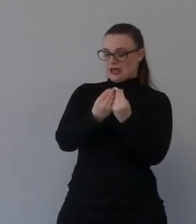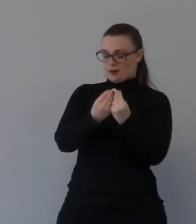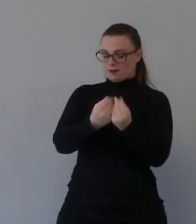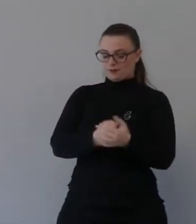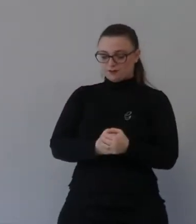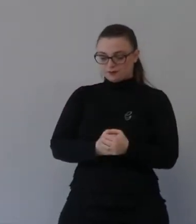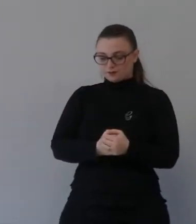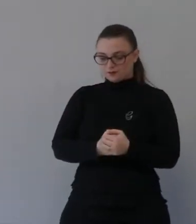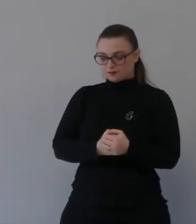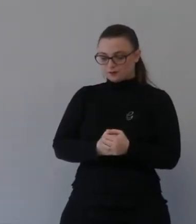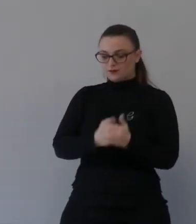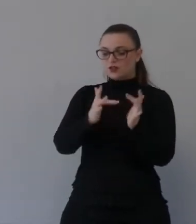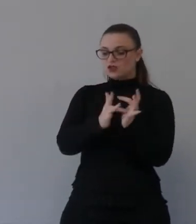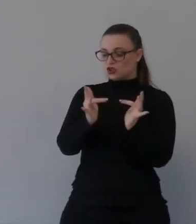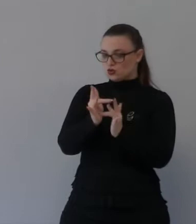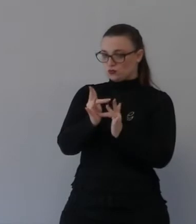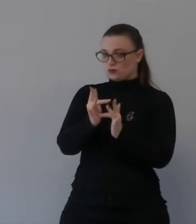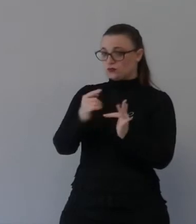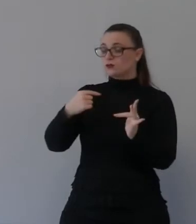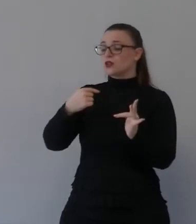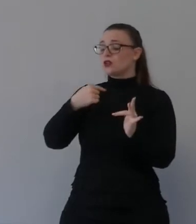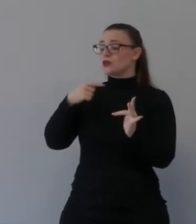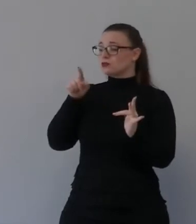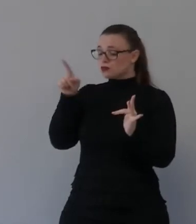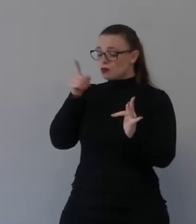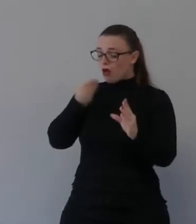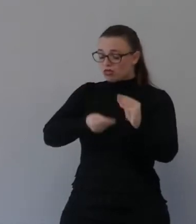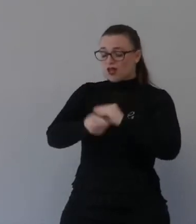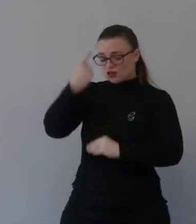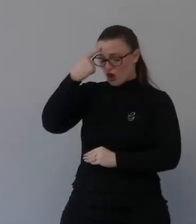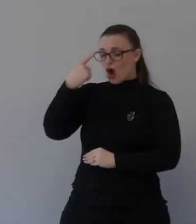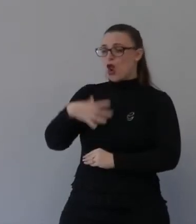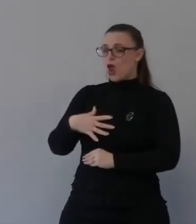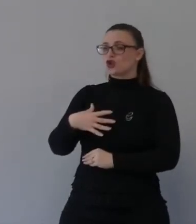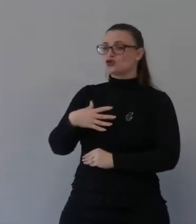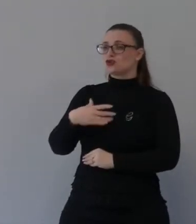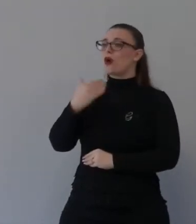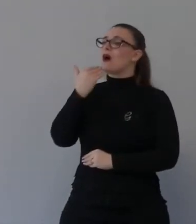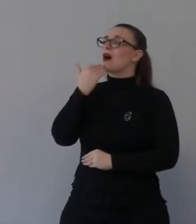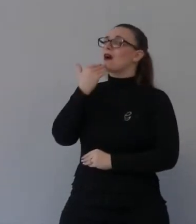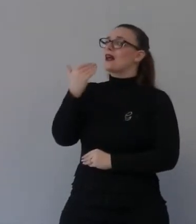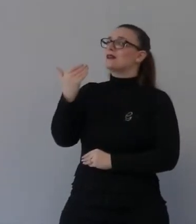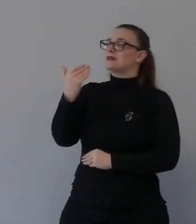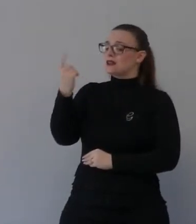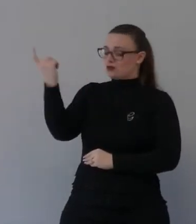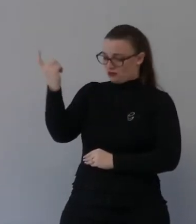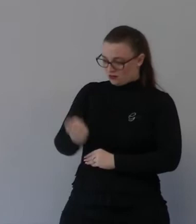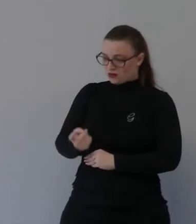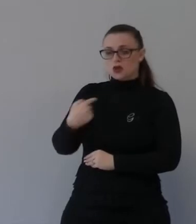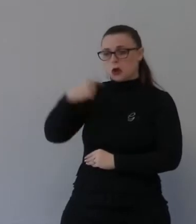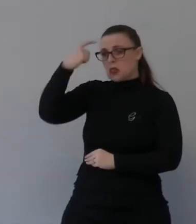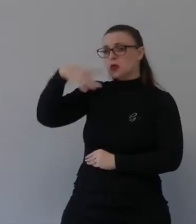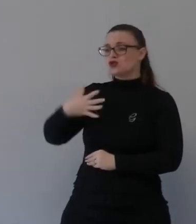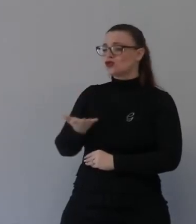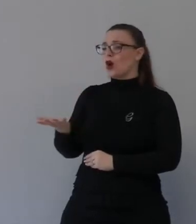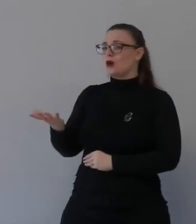signore Gesù io lo so che tu sei venuto lo so che sei disceso lo so che tu sei l'Emanuele che tu sei il Dio